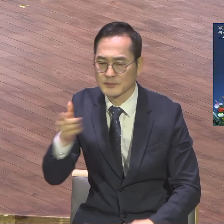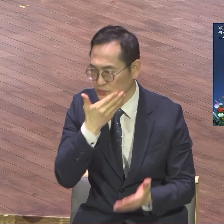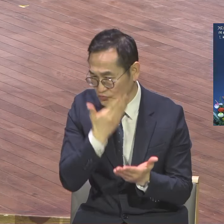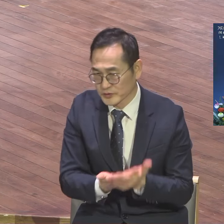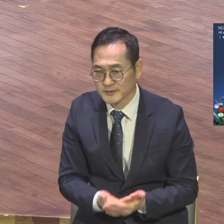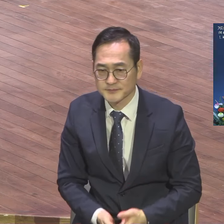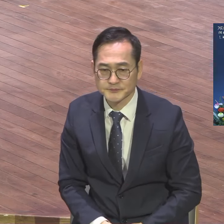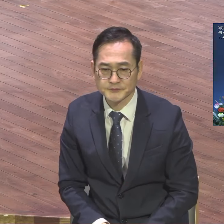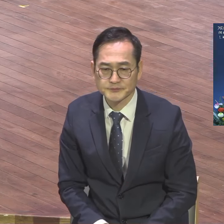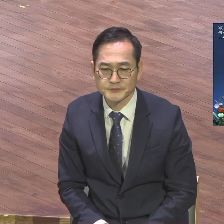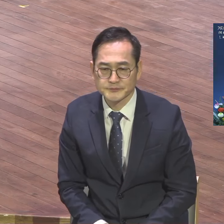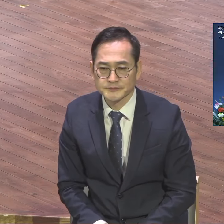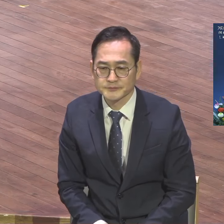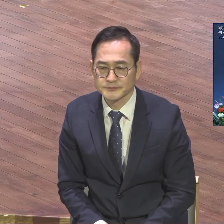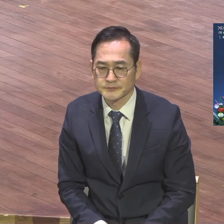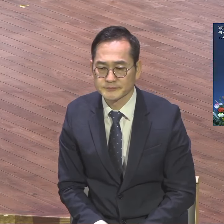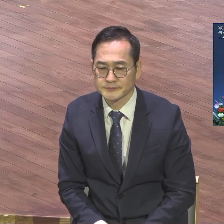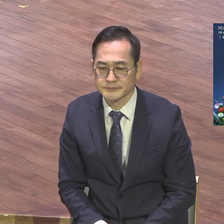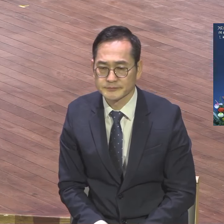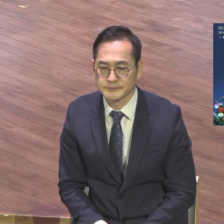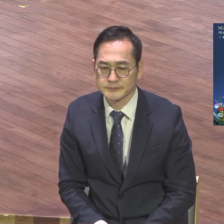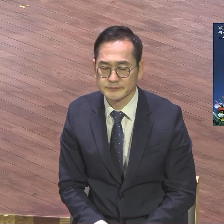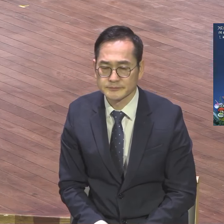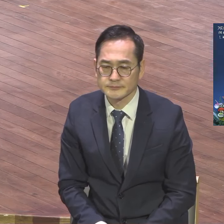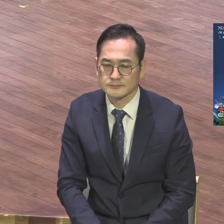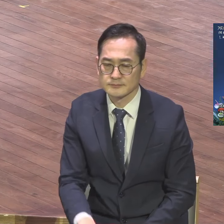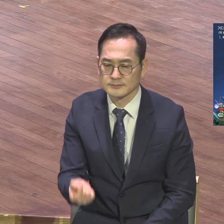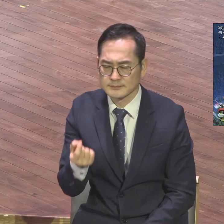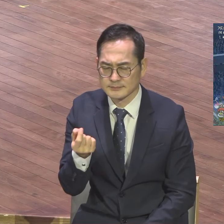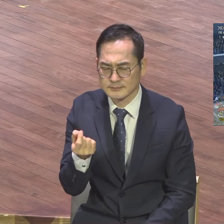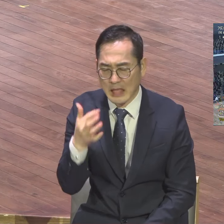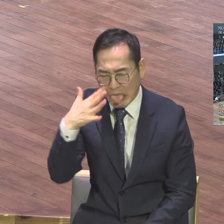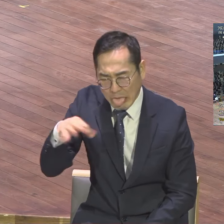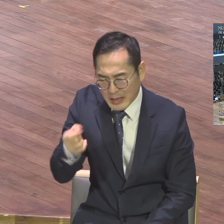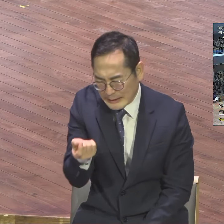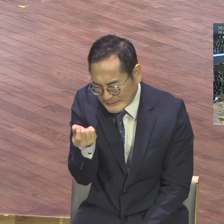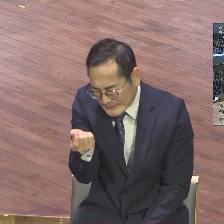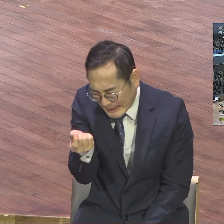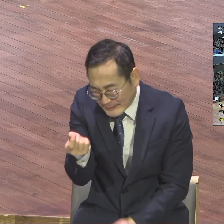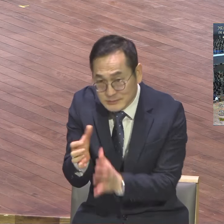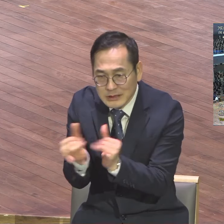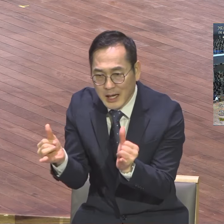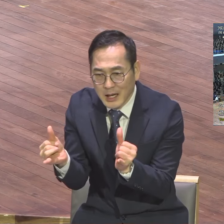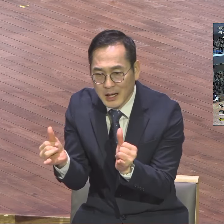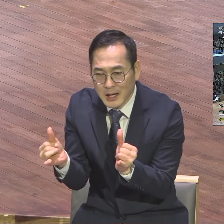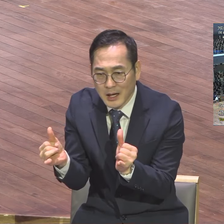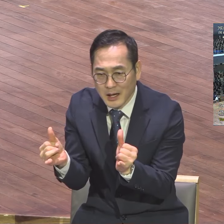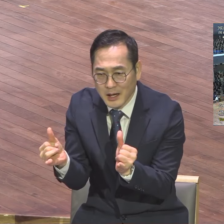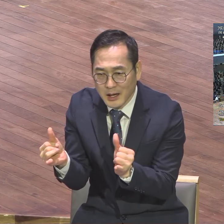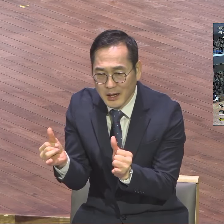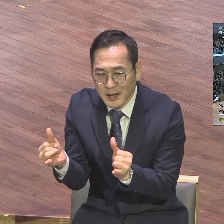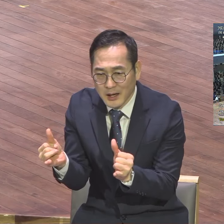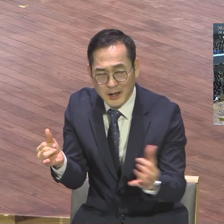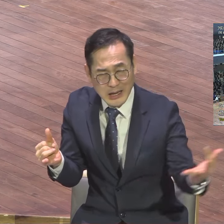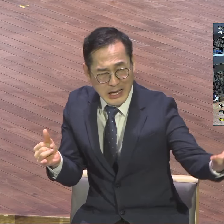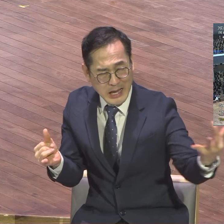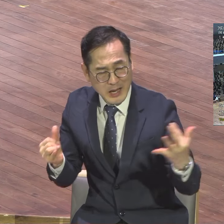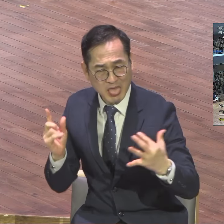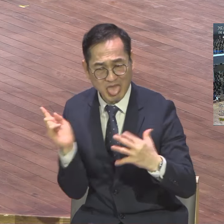그 작은 자가 천을 이루겠고 천명이 이루겠고 그 약한